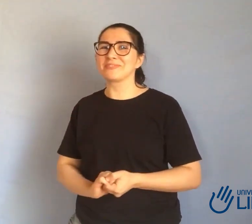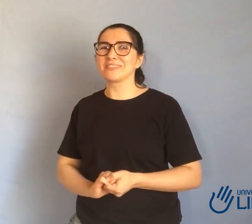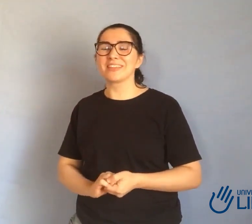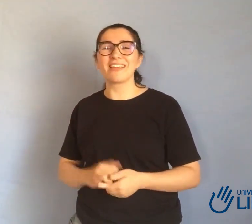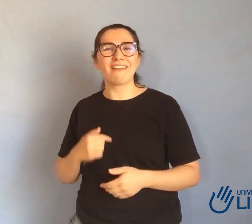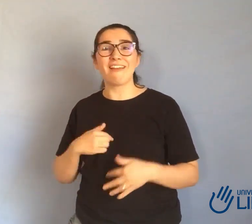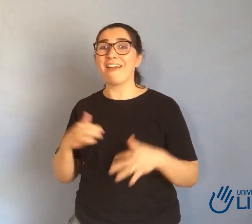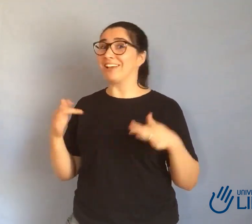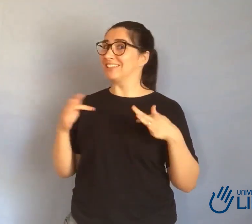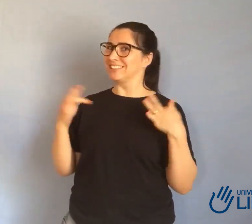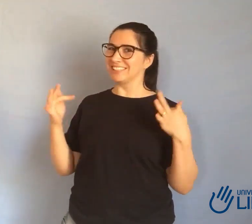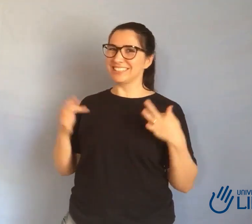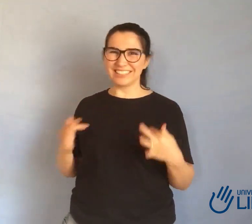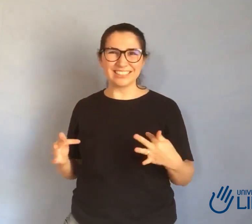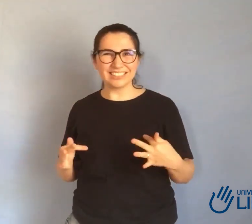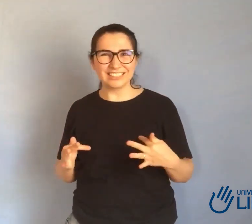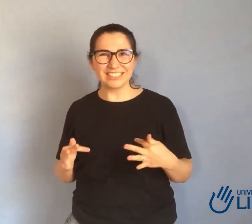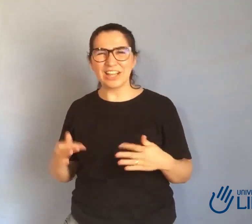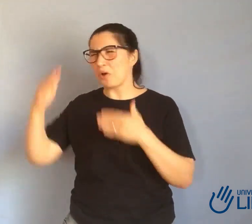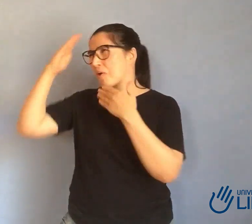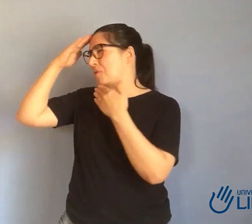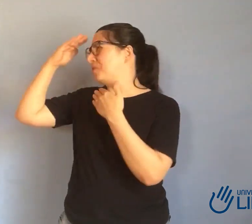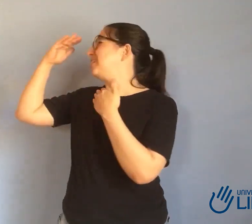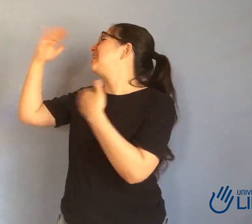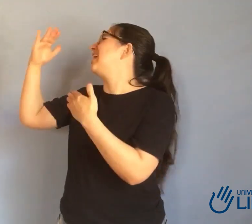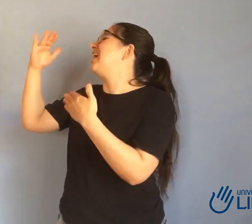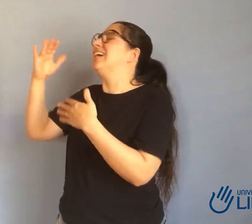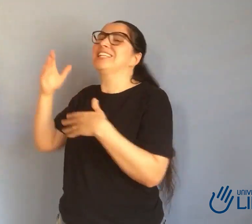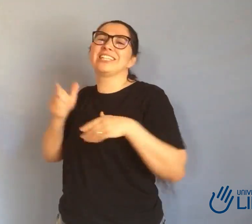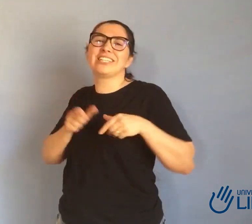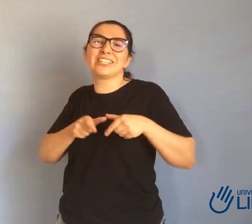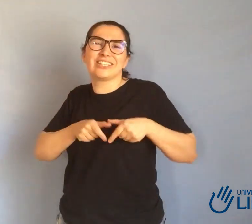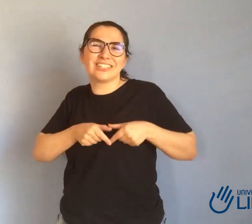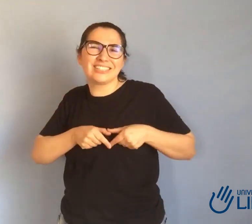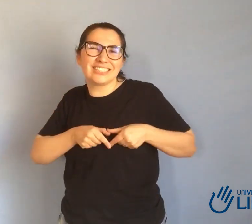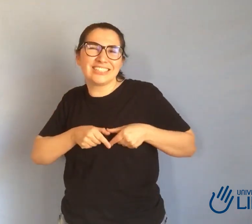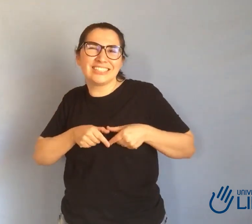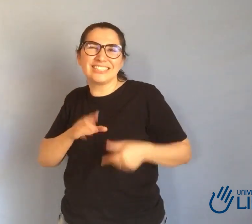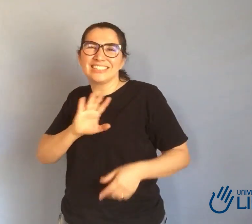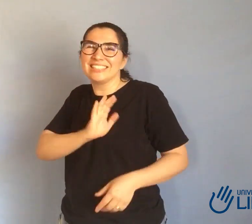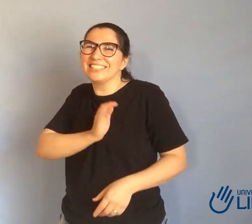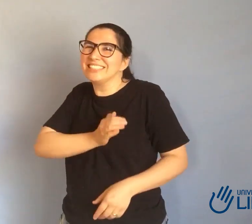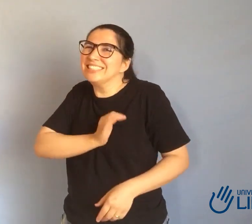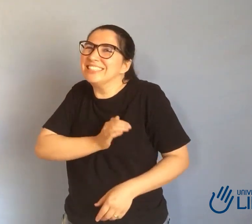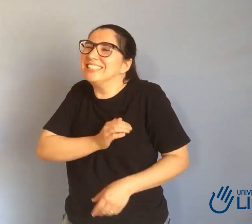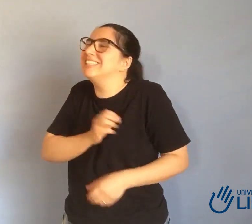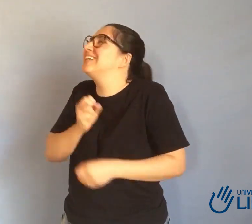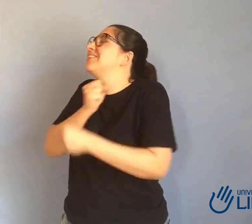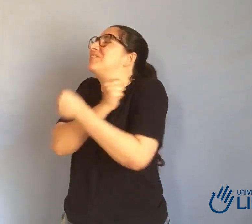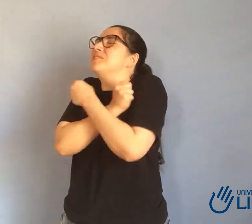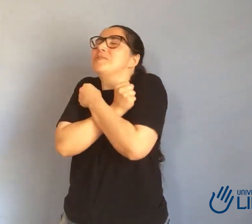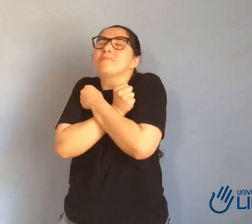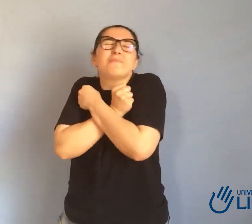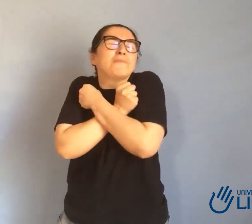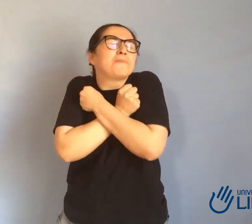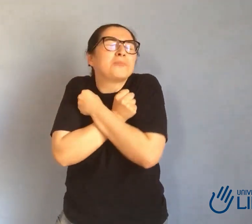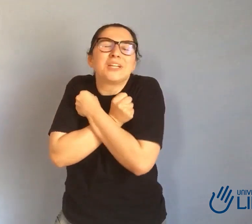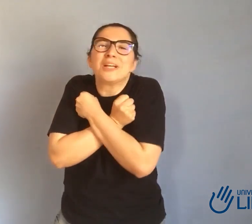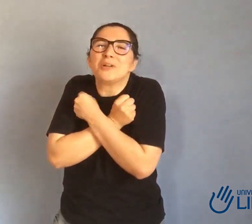eu consigo sinalizar e eu estou, assim, radiante. um sonho realizado, sabe? Então, assim, muito obrigada, professor